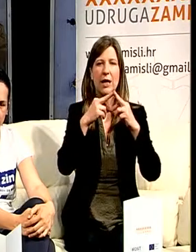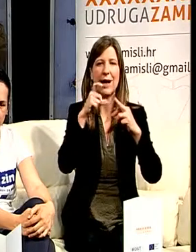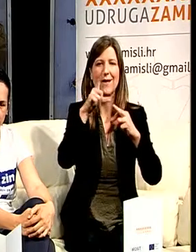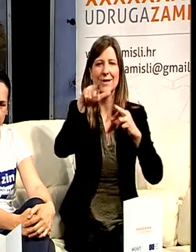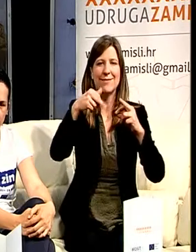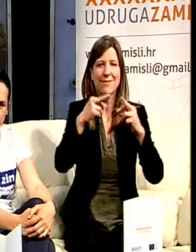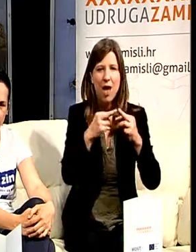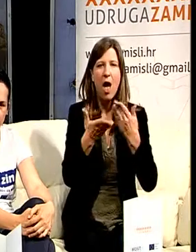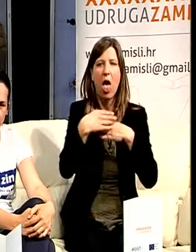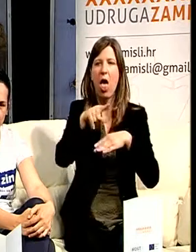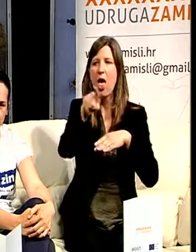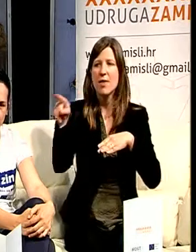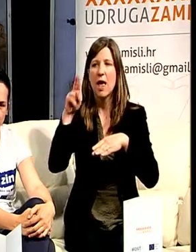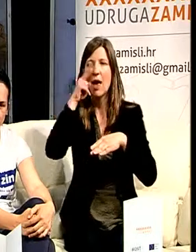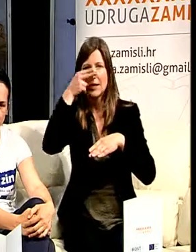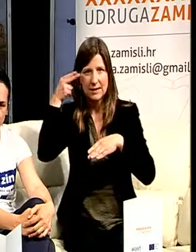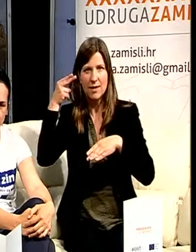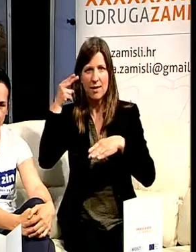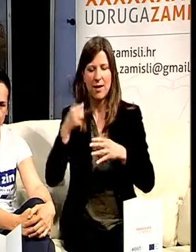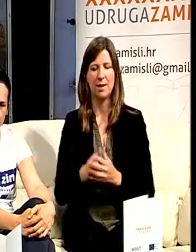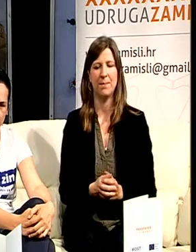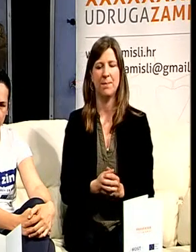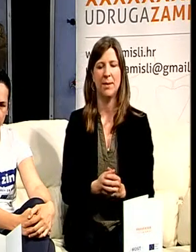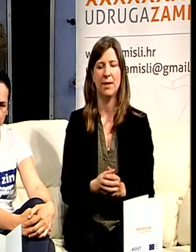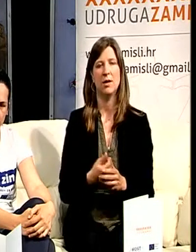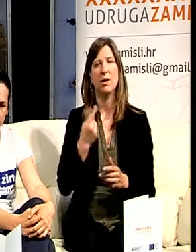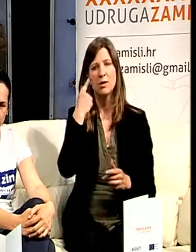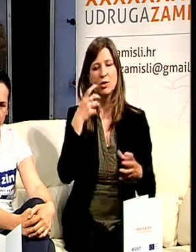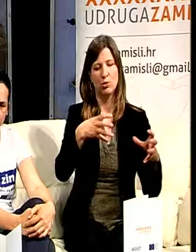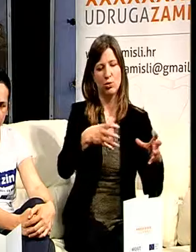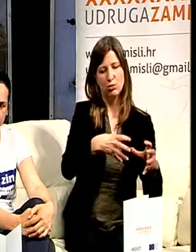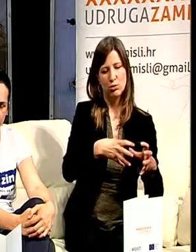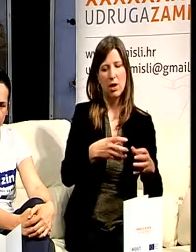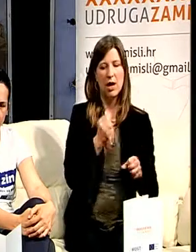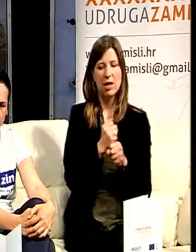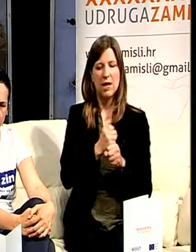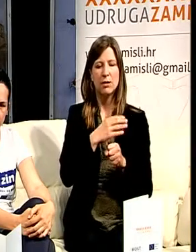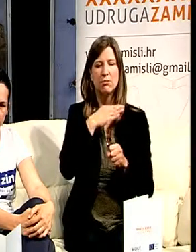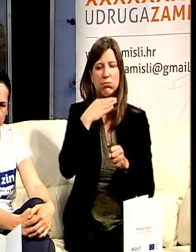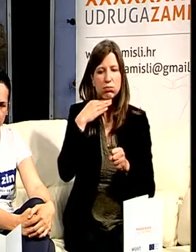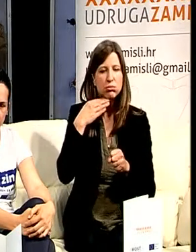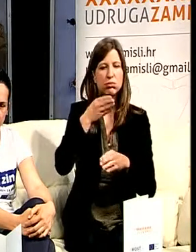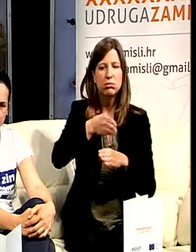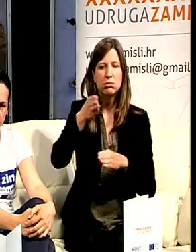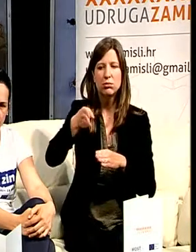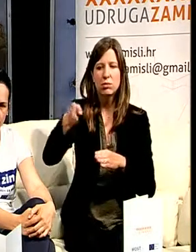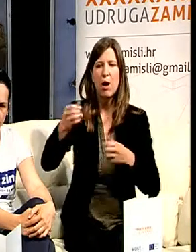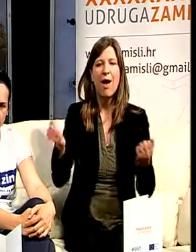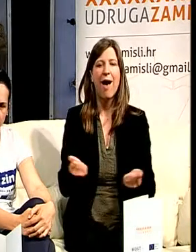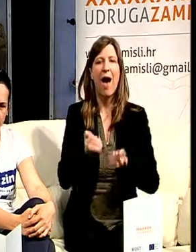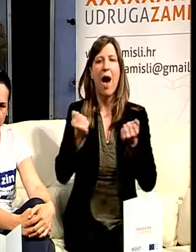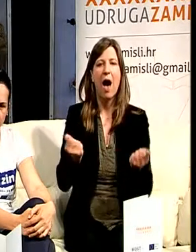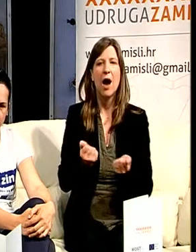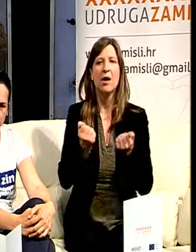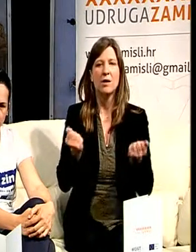Uglavnom širok je jedan spektar aktivnosti koje udruga nastoji razvijati kroz